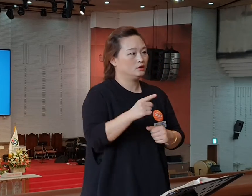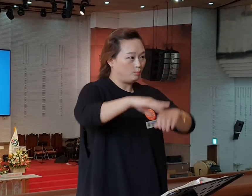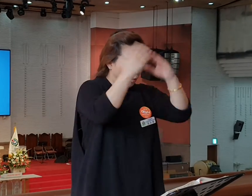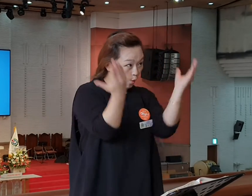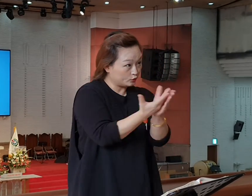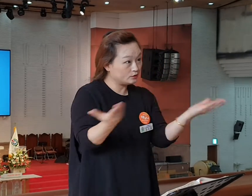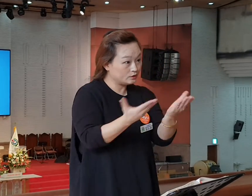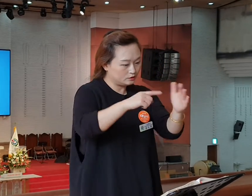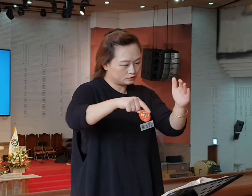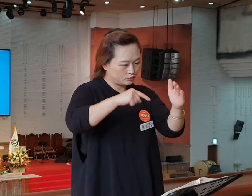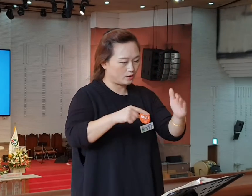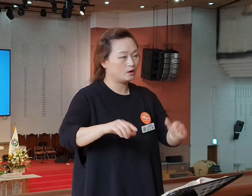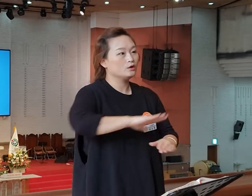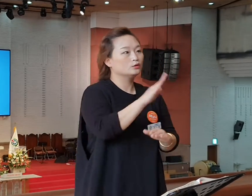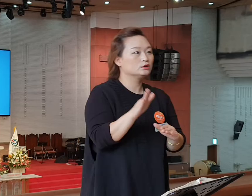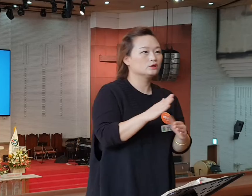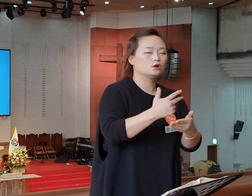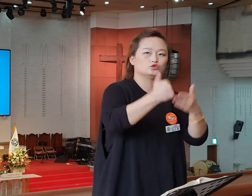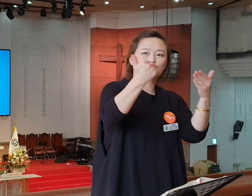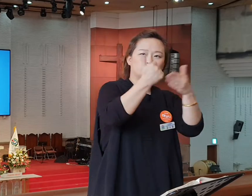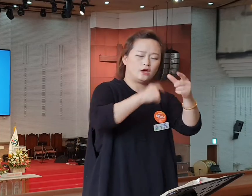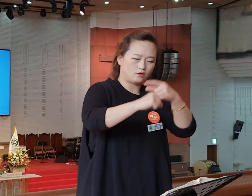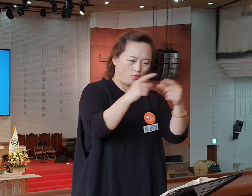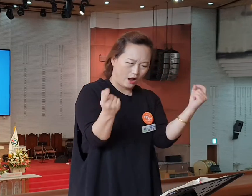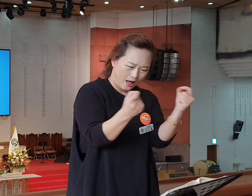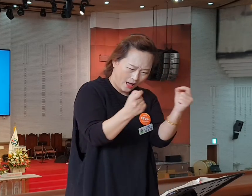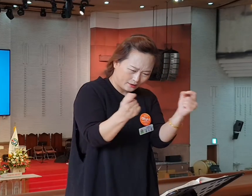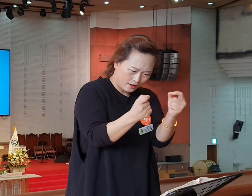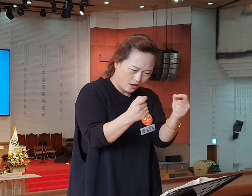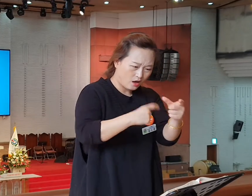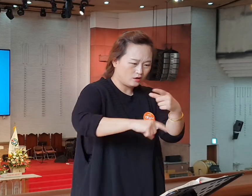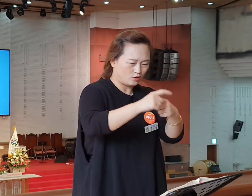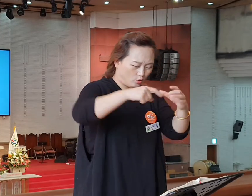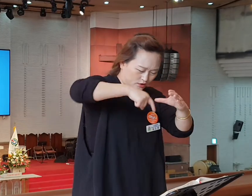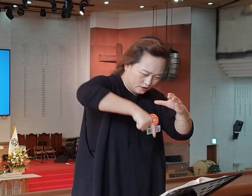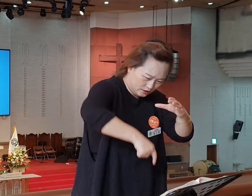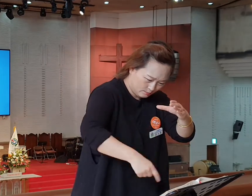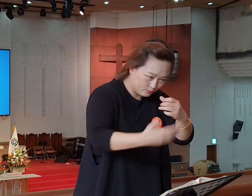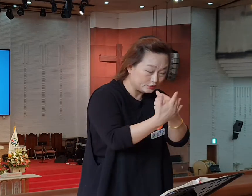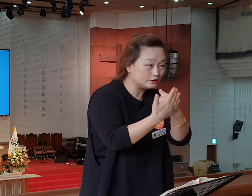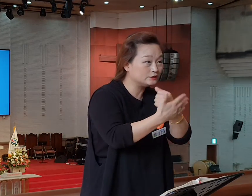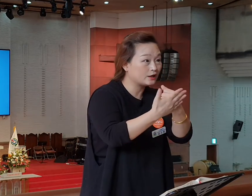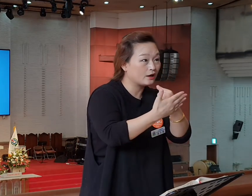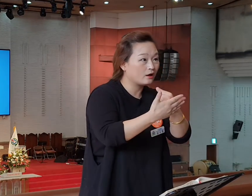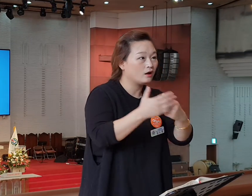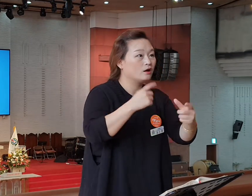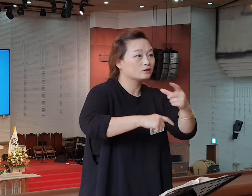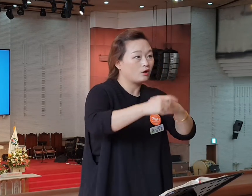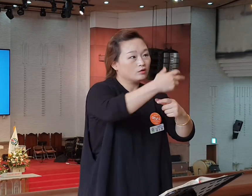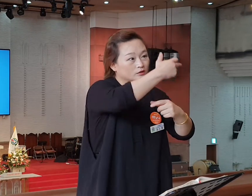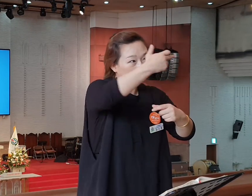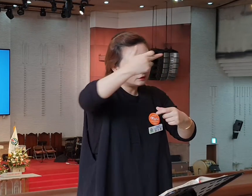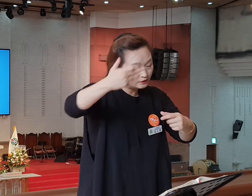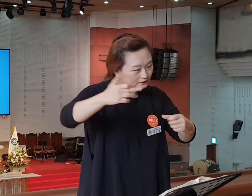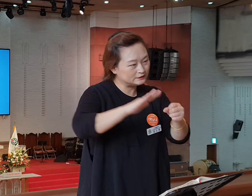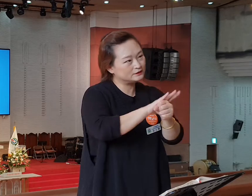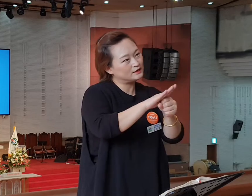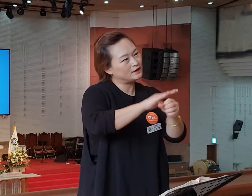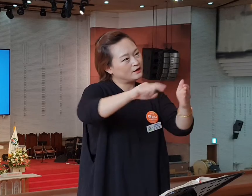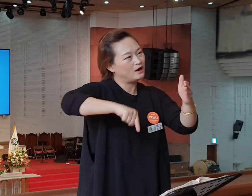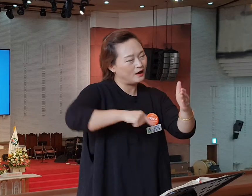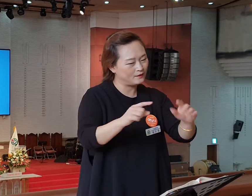가운데 우리는 어떻게 해요? 줄게 더 가까이, 더 깊은 은혜로 그리고 더 큰 은혜, 그 사랑 안에